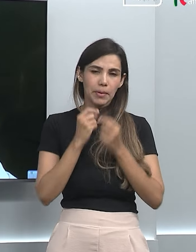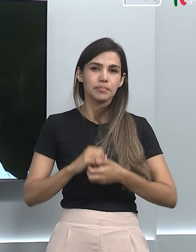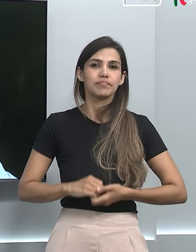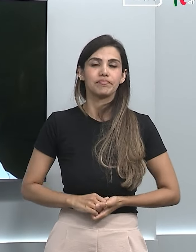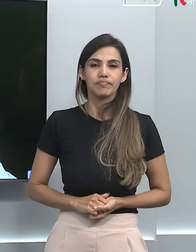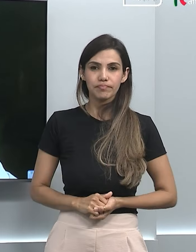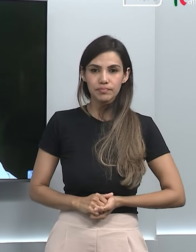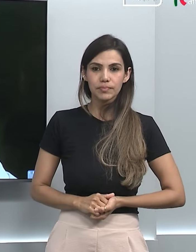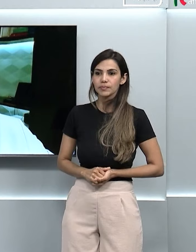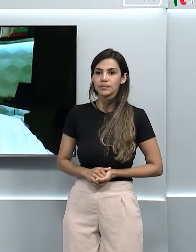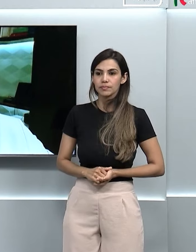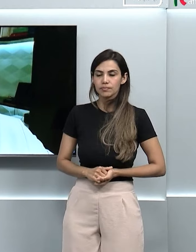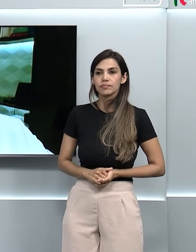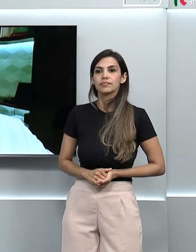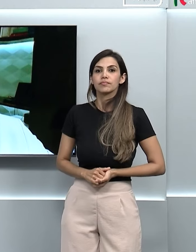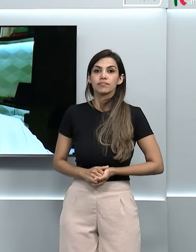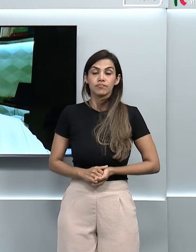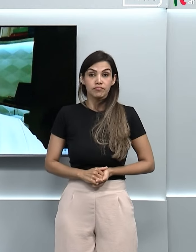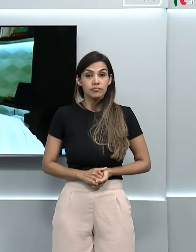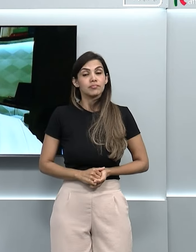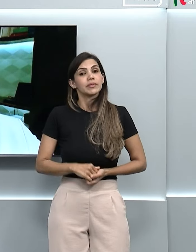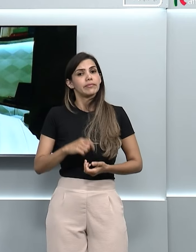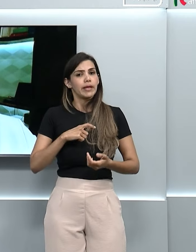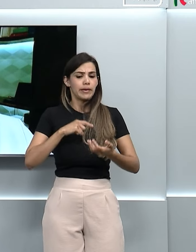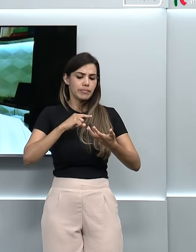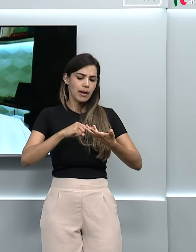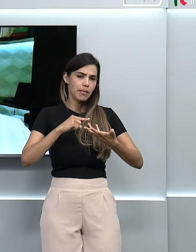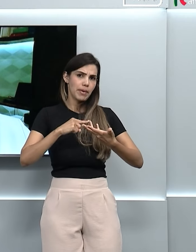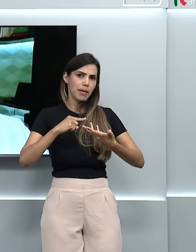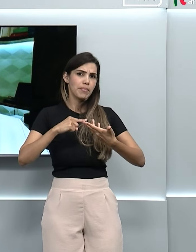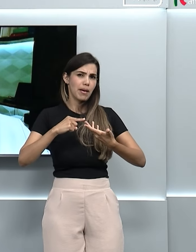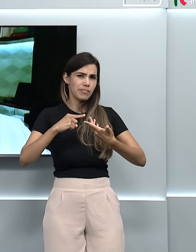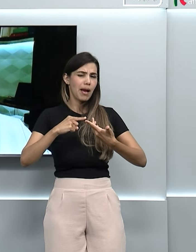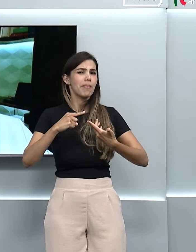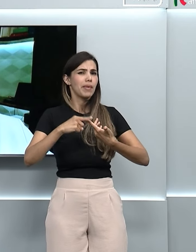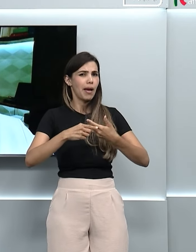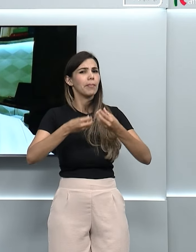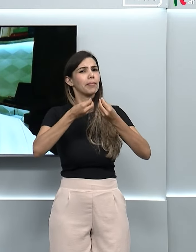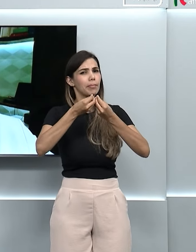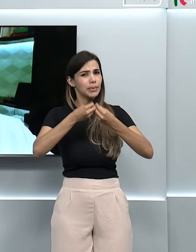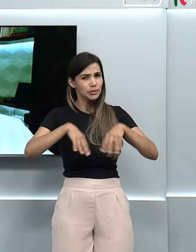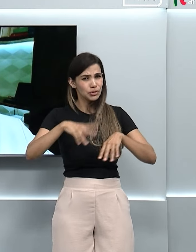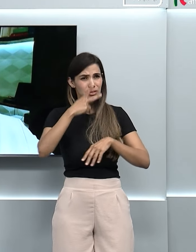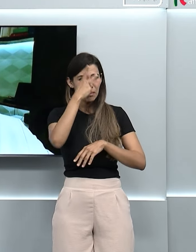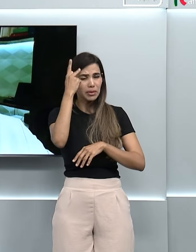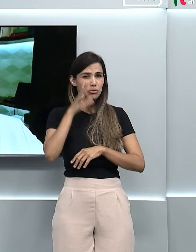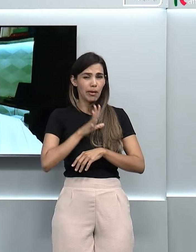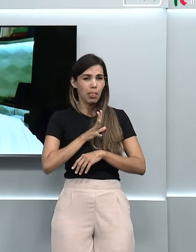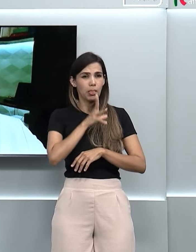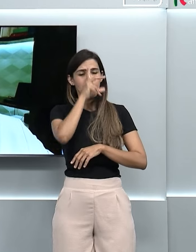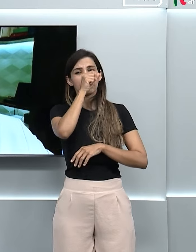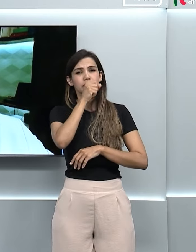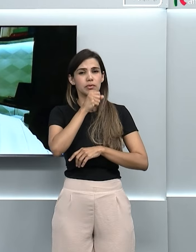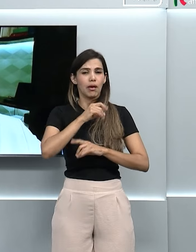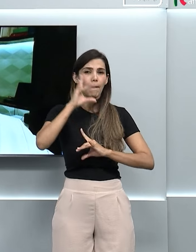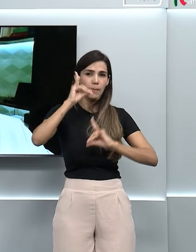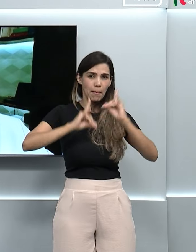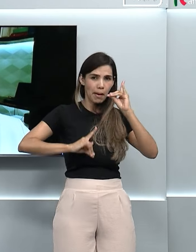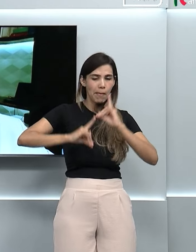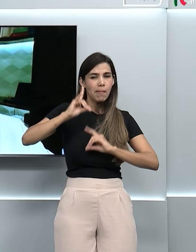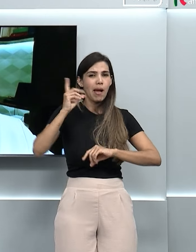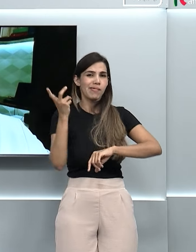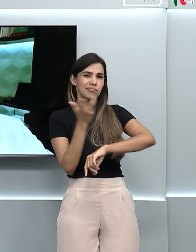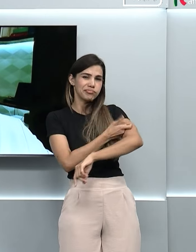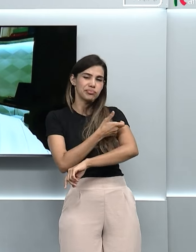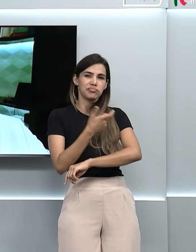muitos fatores e muitas consequências para quem usa essa testosterona de forma não indicada, não acompanhada